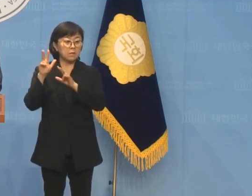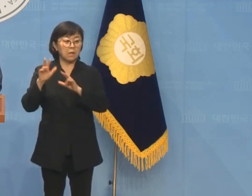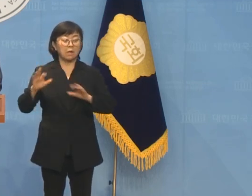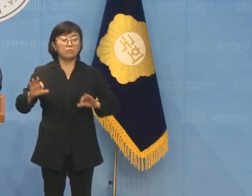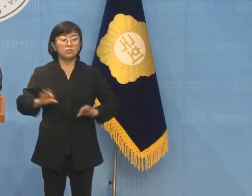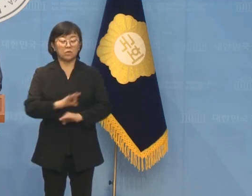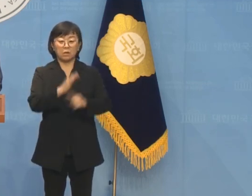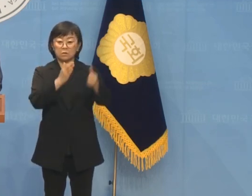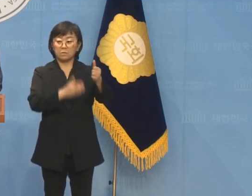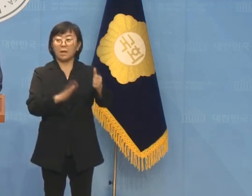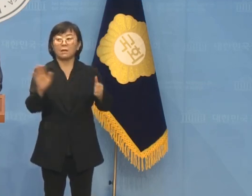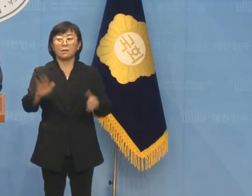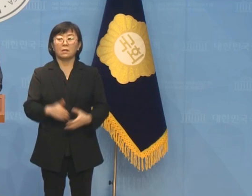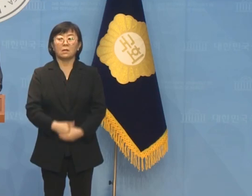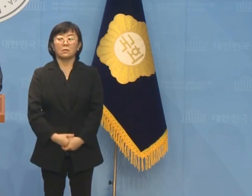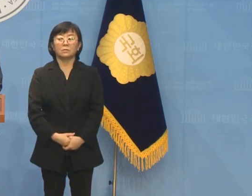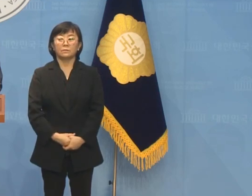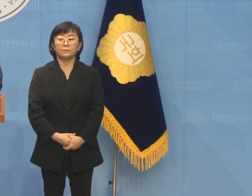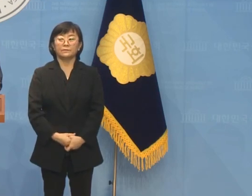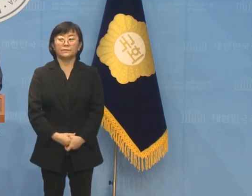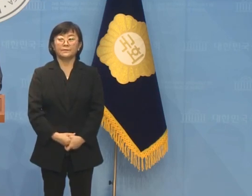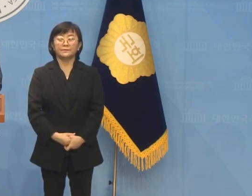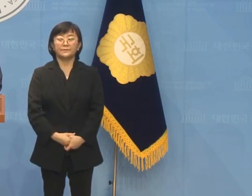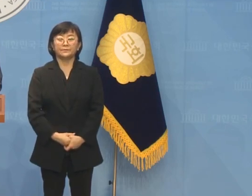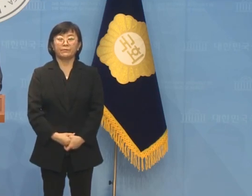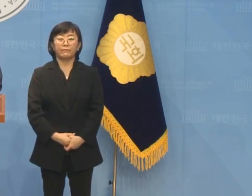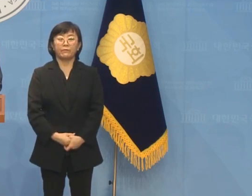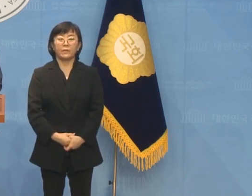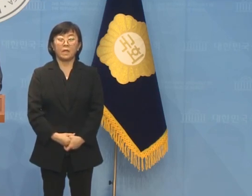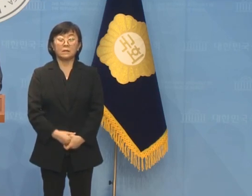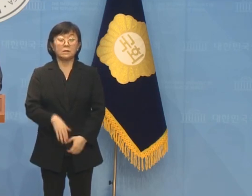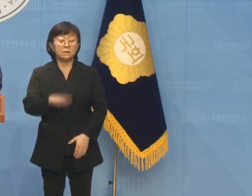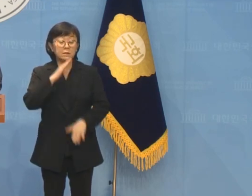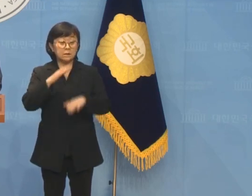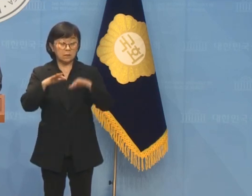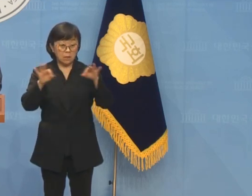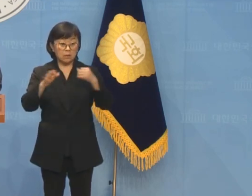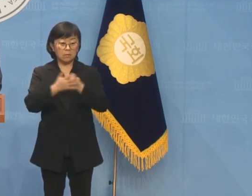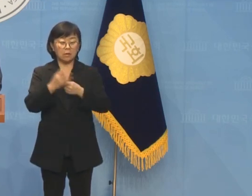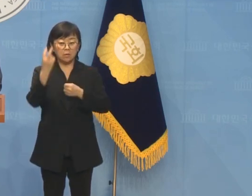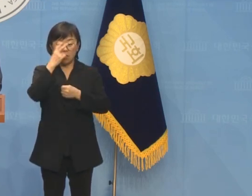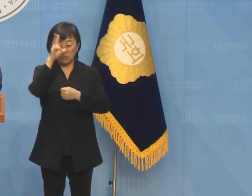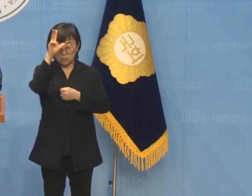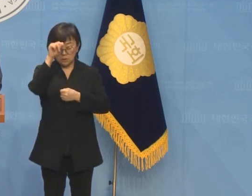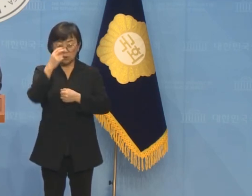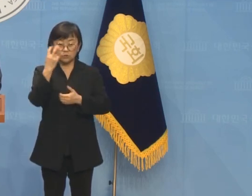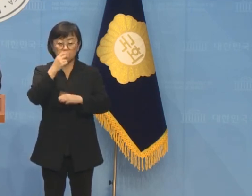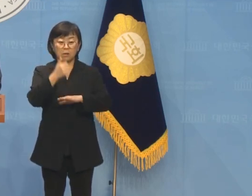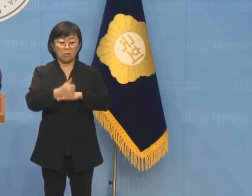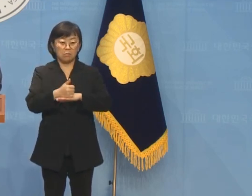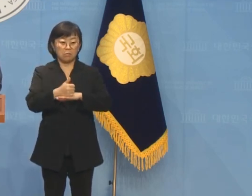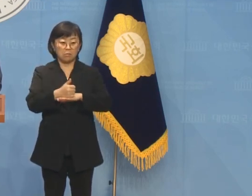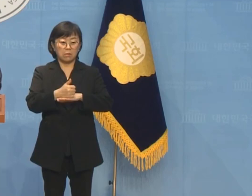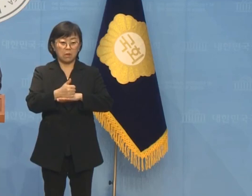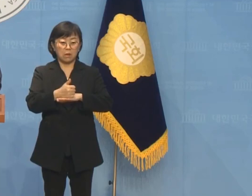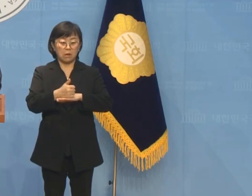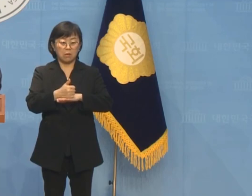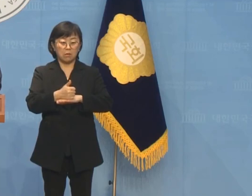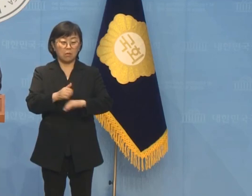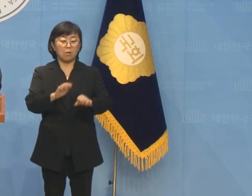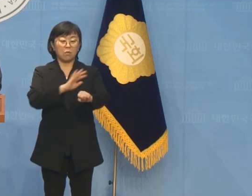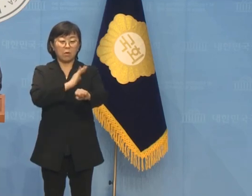청탁을 하지 않았습니다. 그렇게 탈탈 털었던 검찰 수사에서도 직권남용